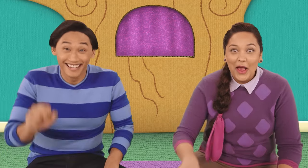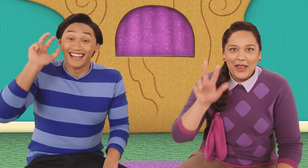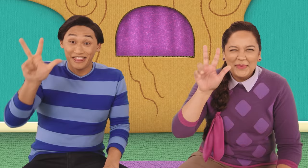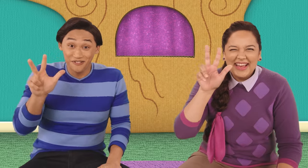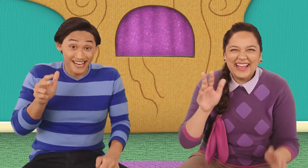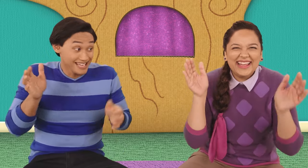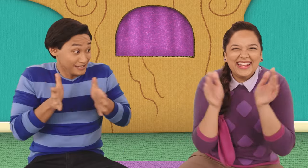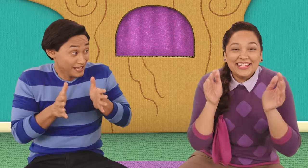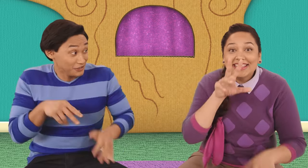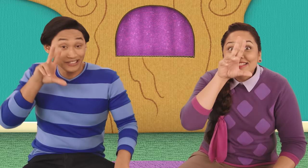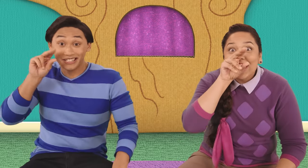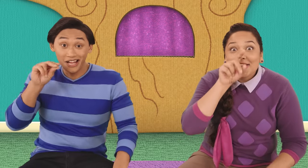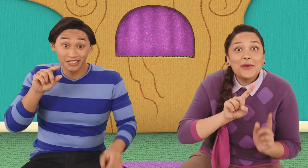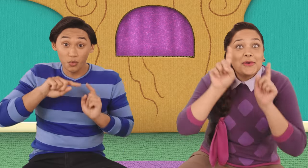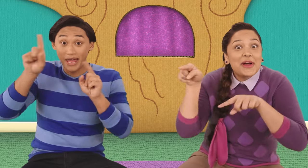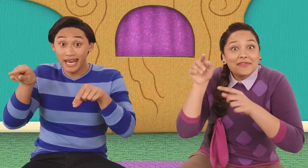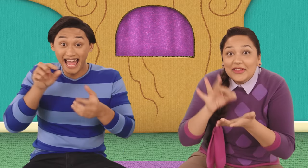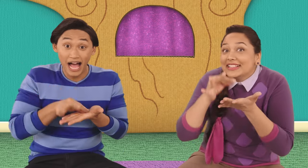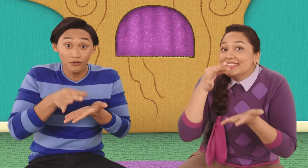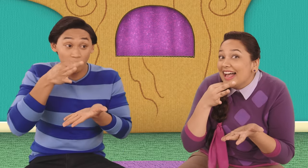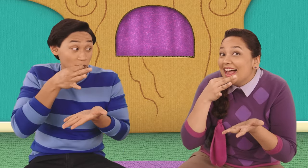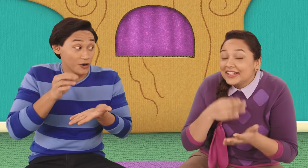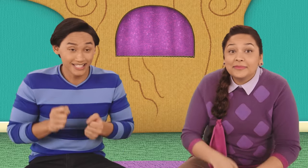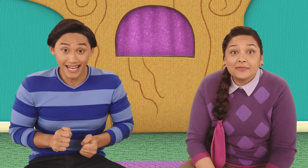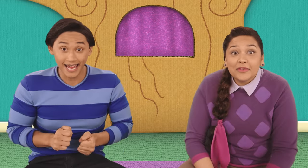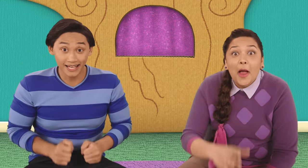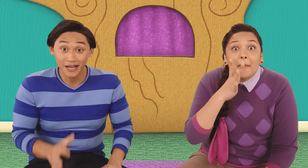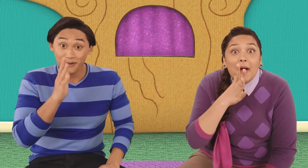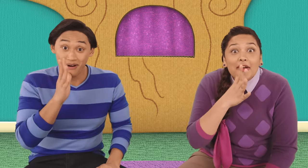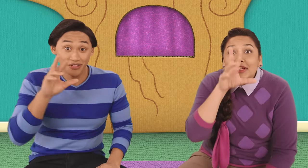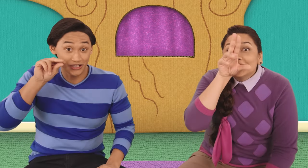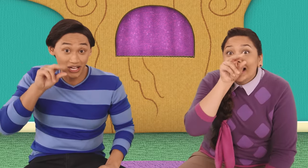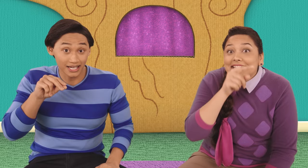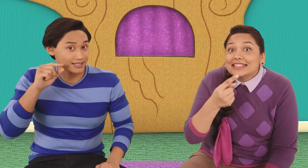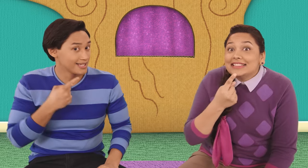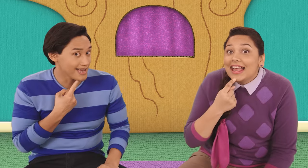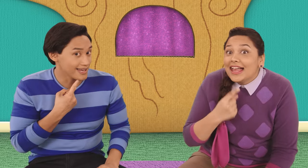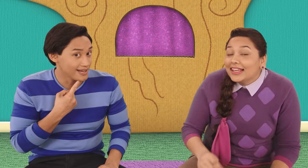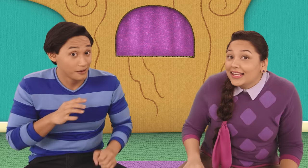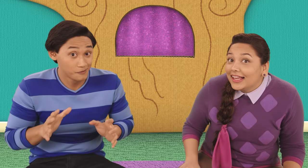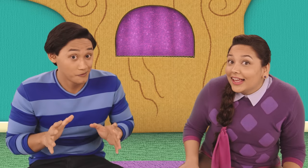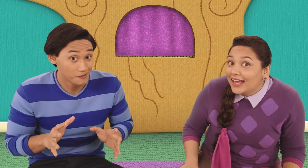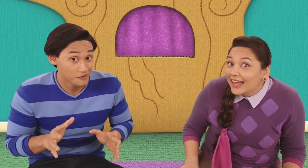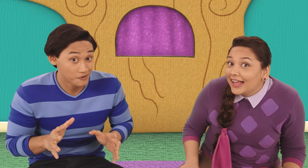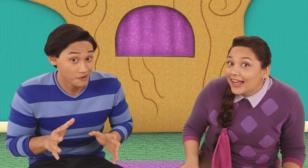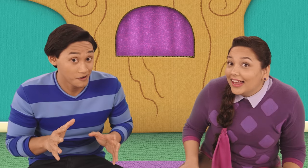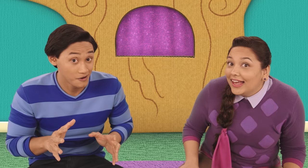Tres pequeños patitos salieron a merendar. Mamá pato dijo, ¡Cuac, cuac,